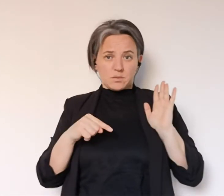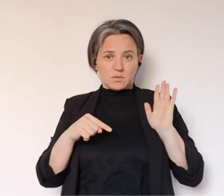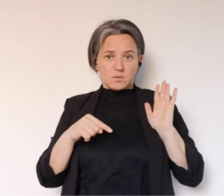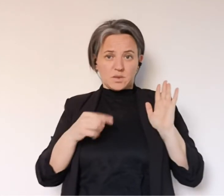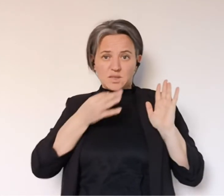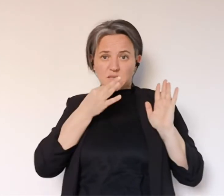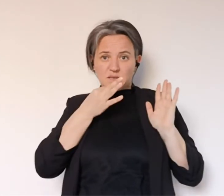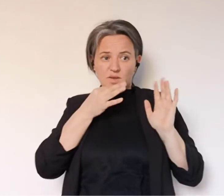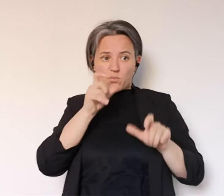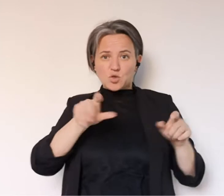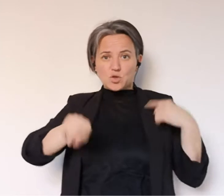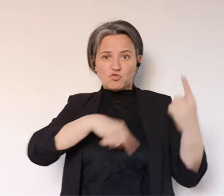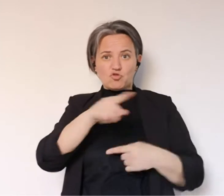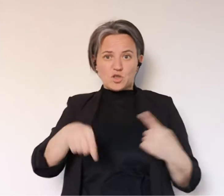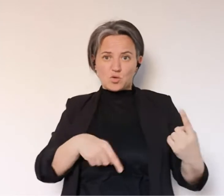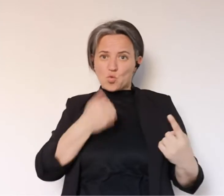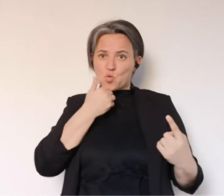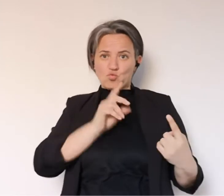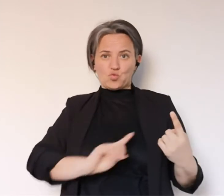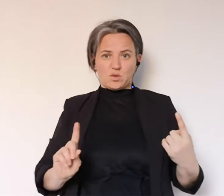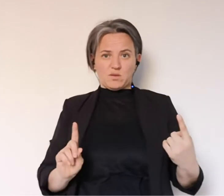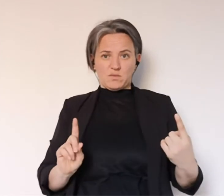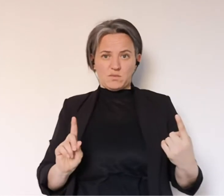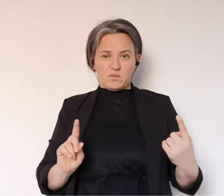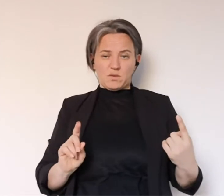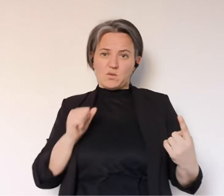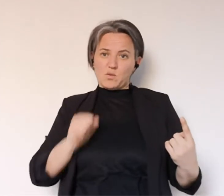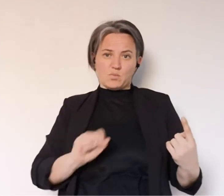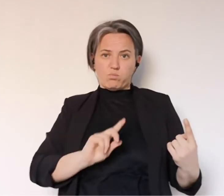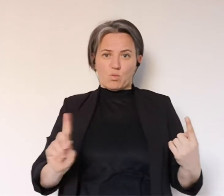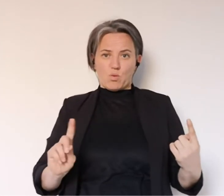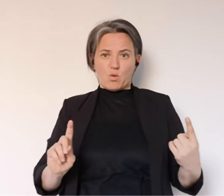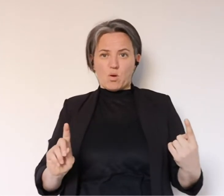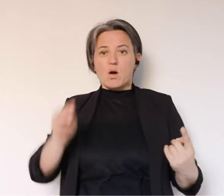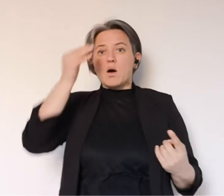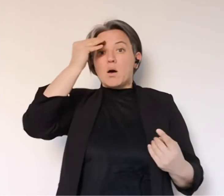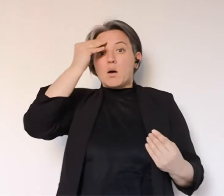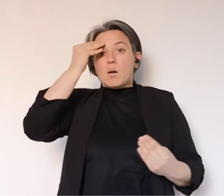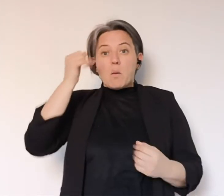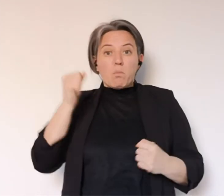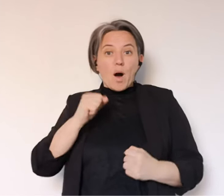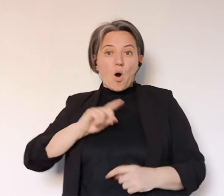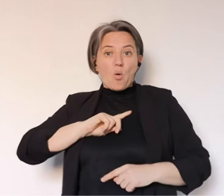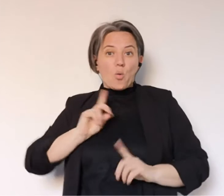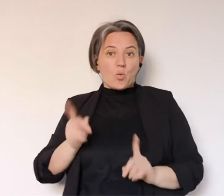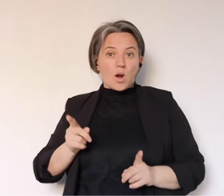nazionale, ma questo non può giustificare il numero di persone che abbiamo visto in giro.